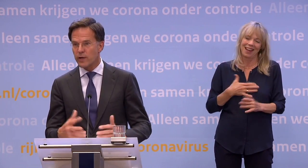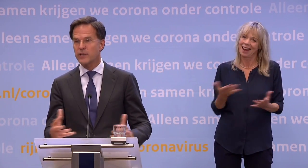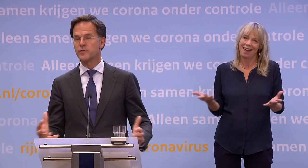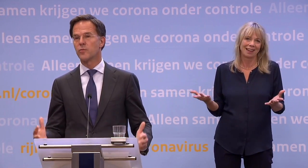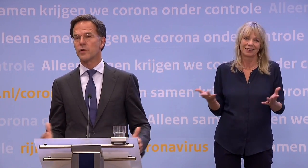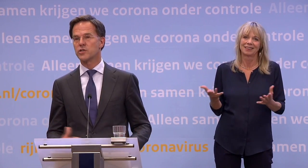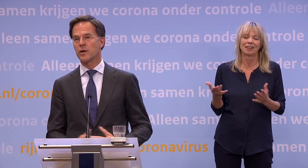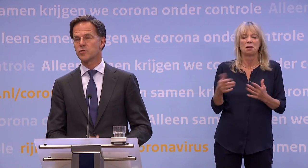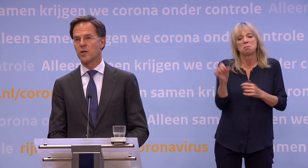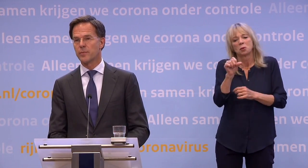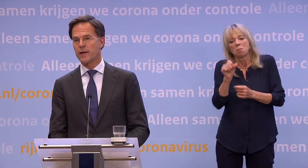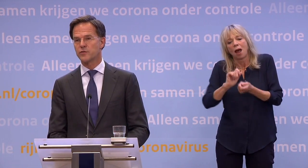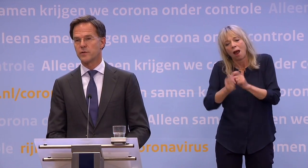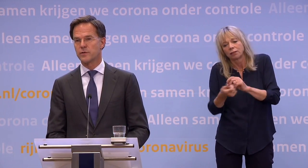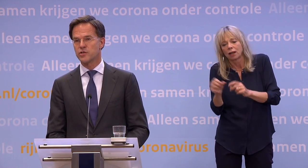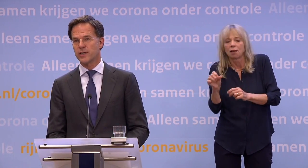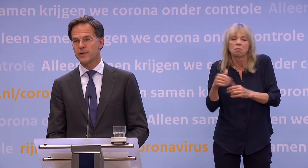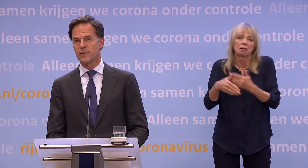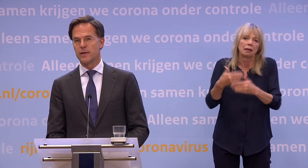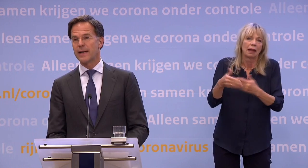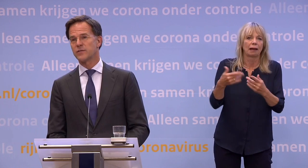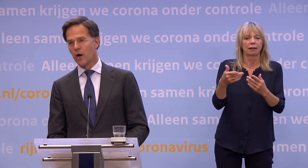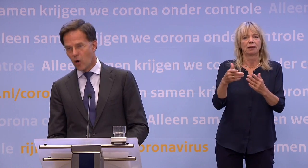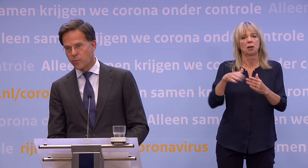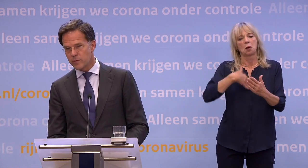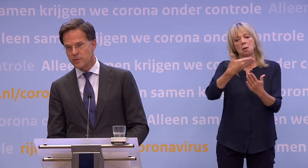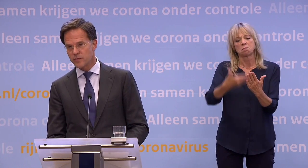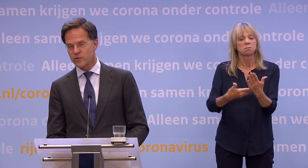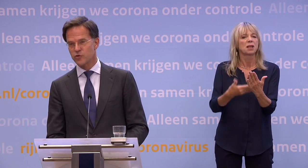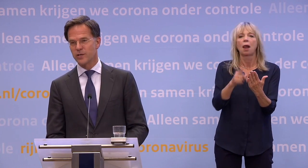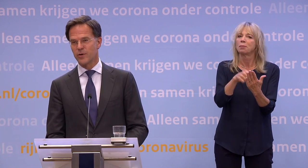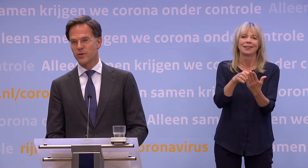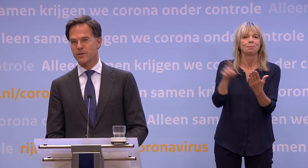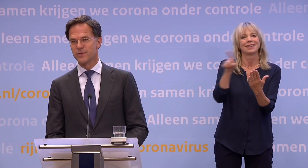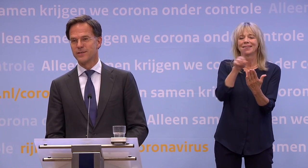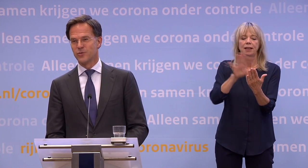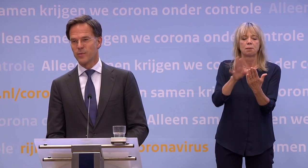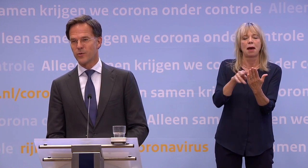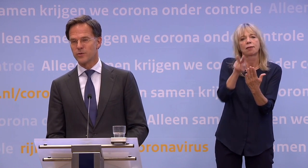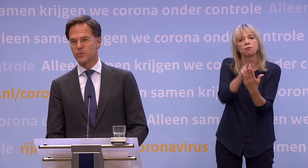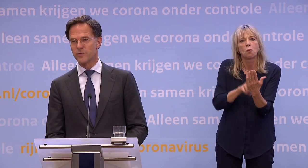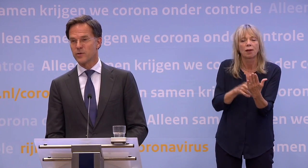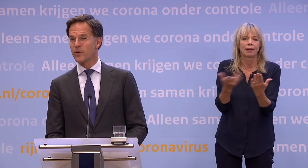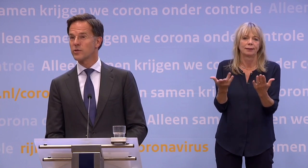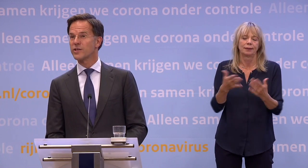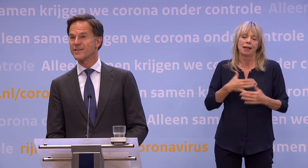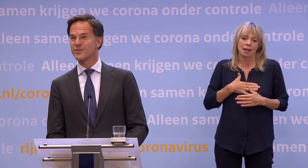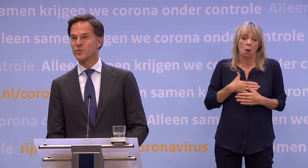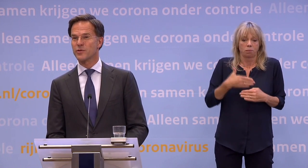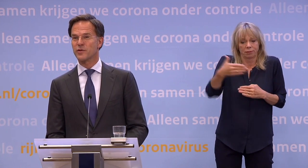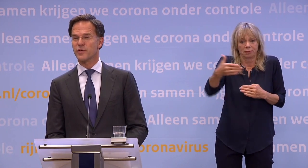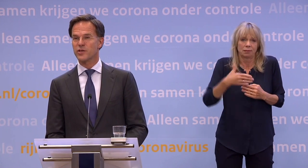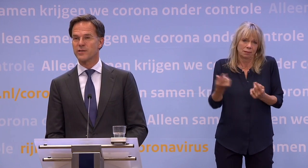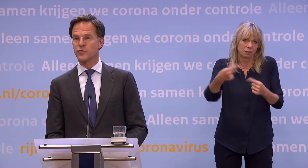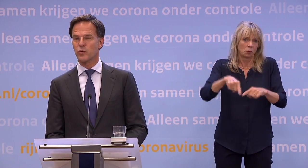...misschien van het voorlezen van mooie gezangen en psalmen in plaats van ze zingen. En laten we hopen dat we weer zo snel mogelijk normaal kunnen doen... ...en weer normaal kunnen zingen.